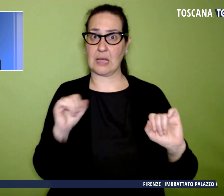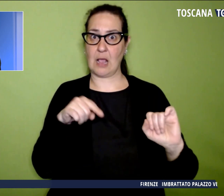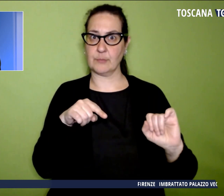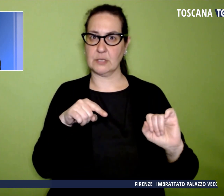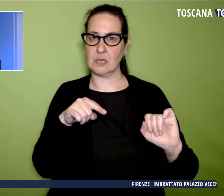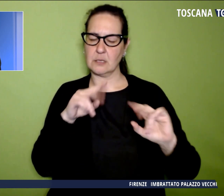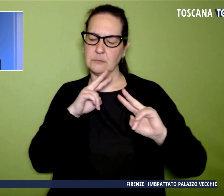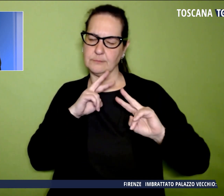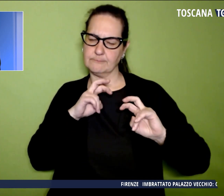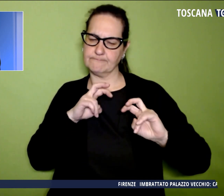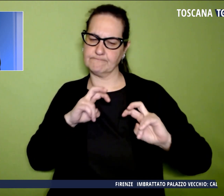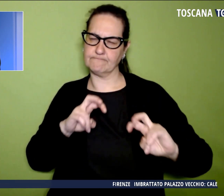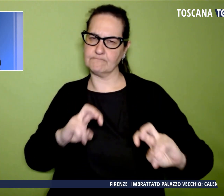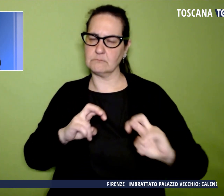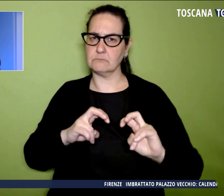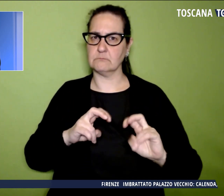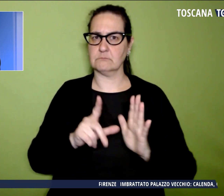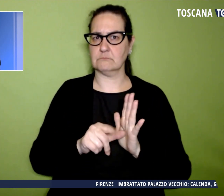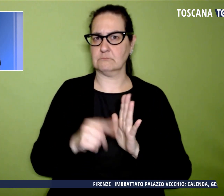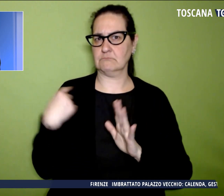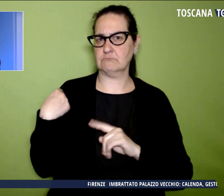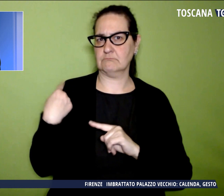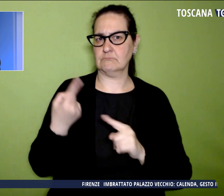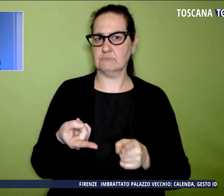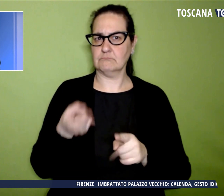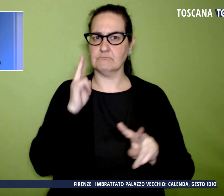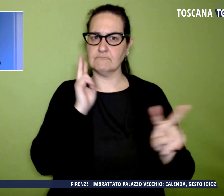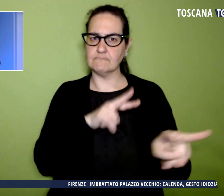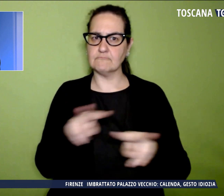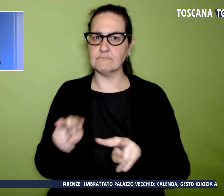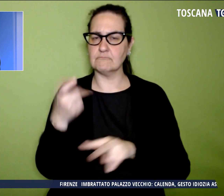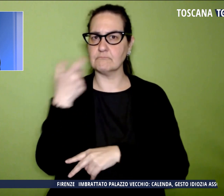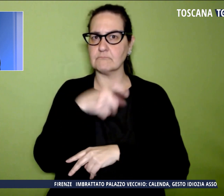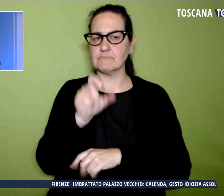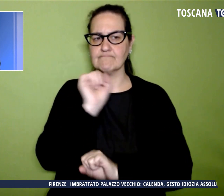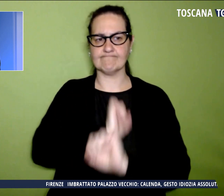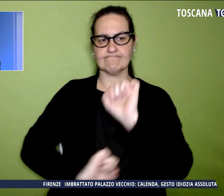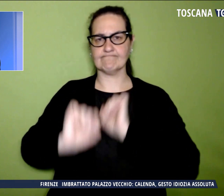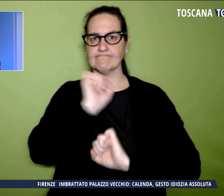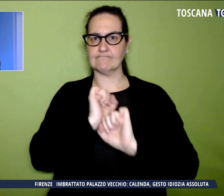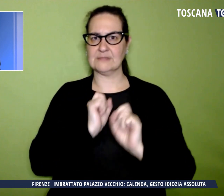ultimi tempi la vigilanza nel tentativo di contrastare lo spaccio.